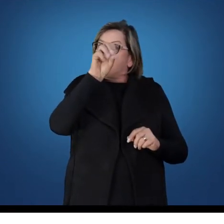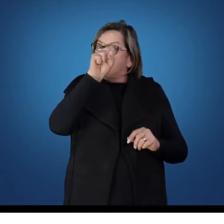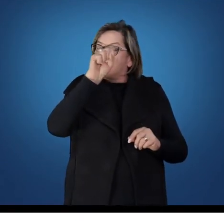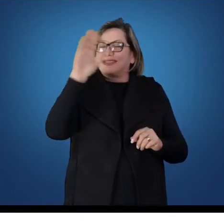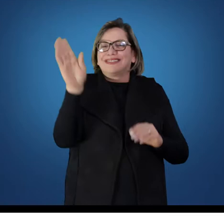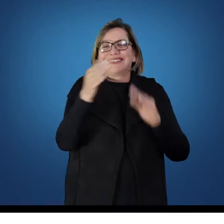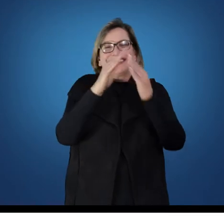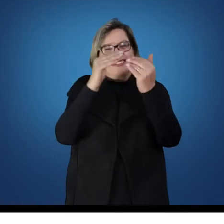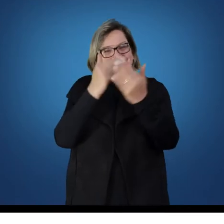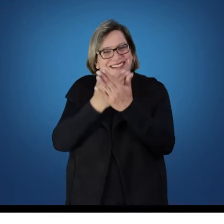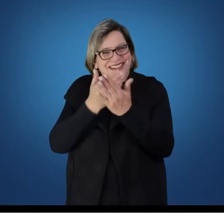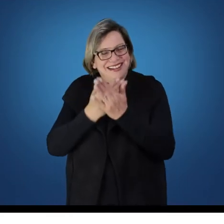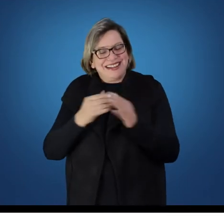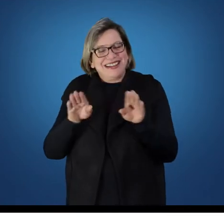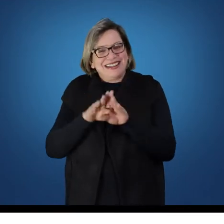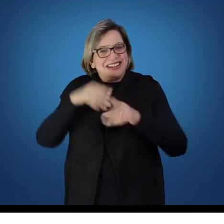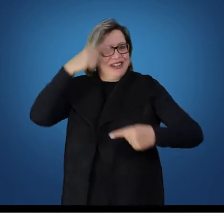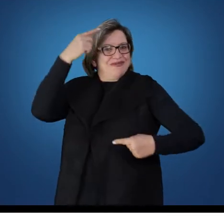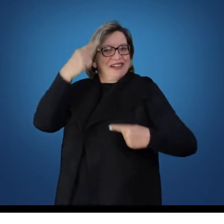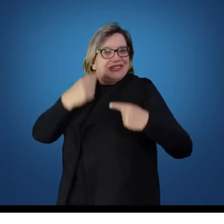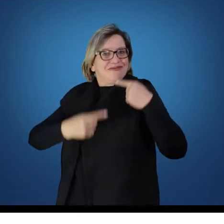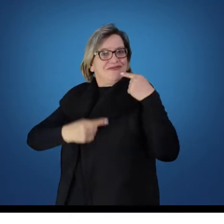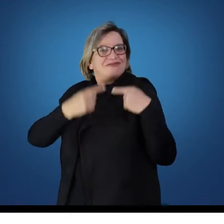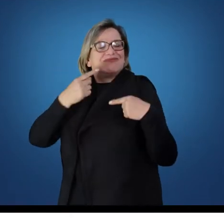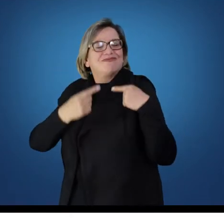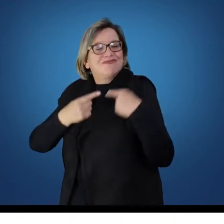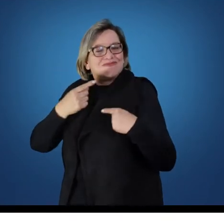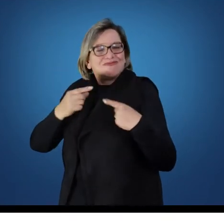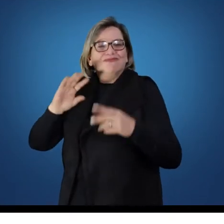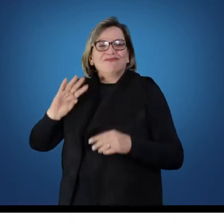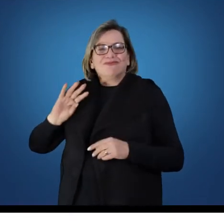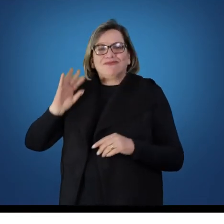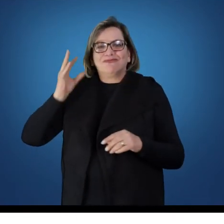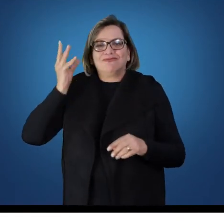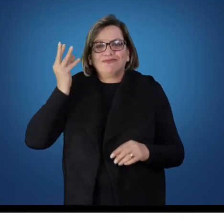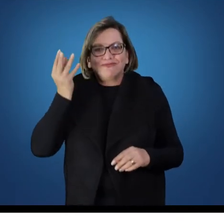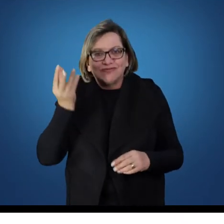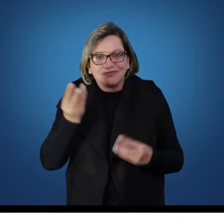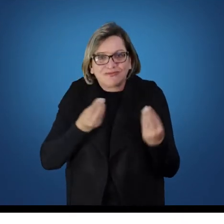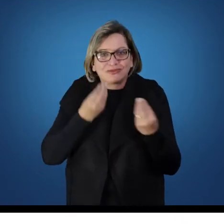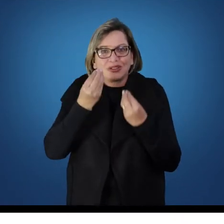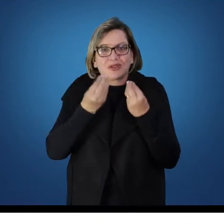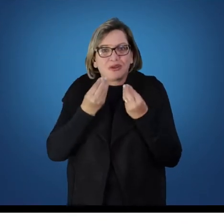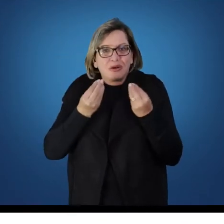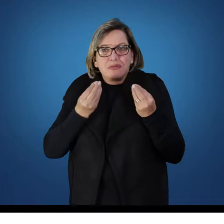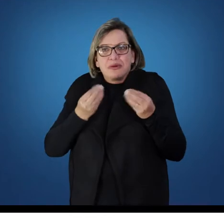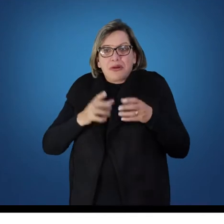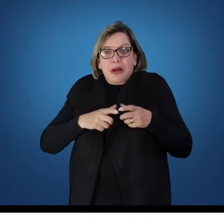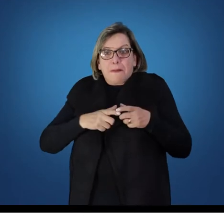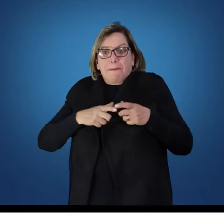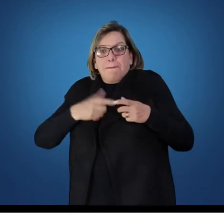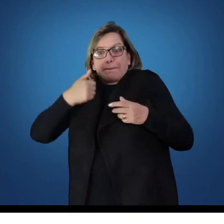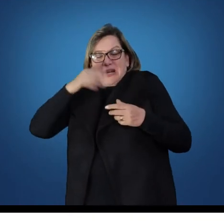uma discussão muito profícua a respeito da ampliação do acesso. Em 1937,